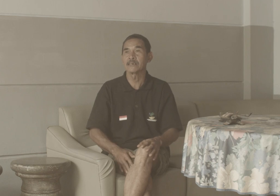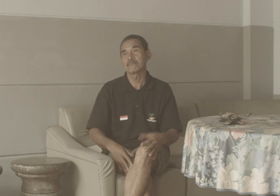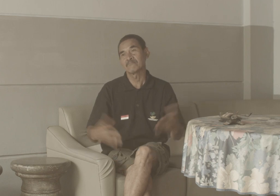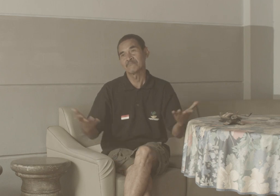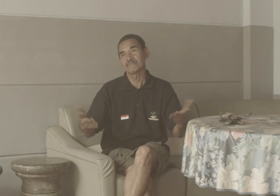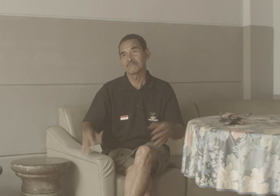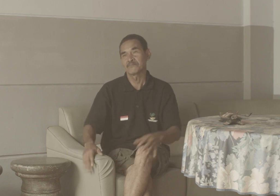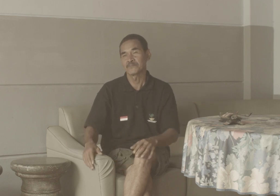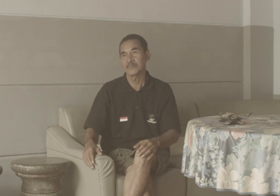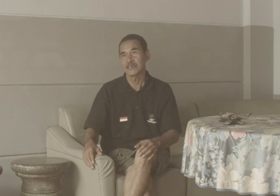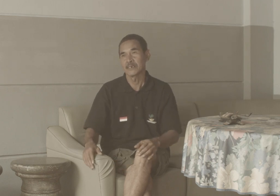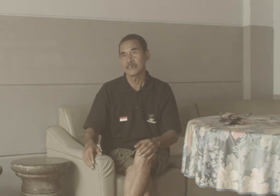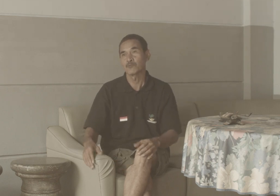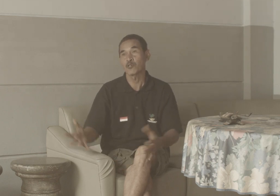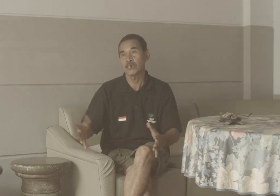Water